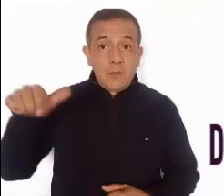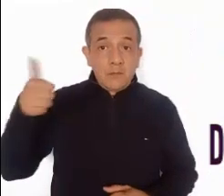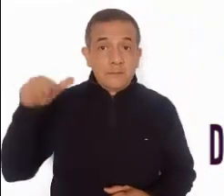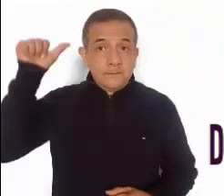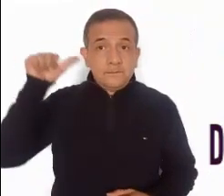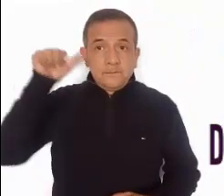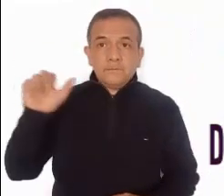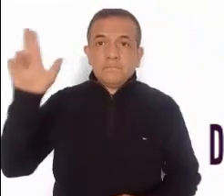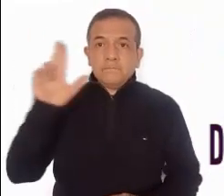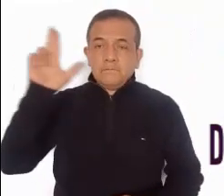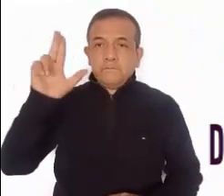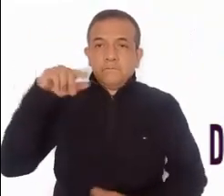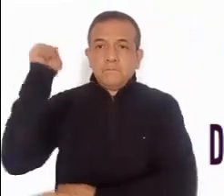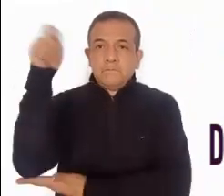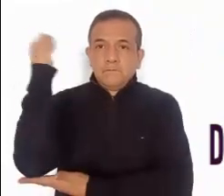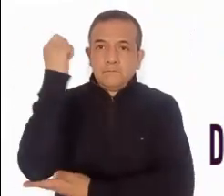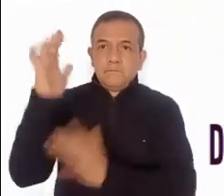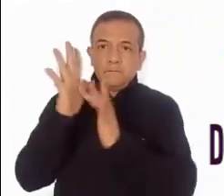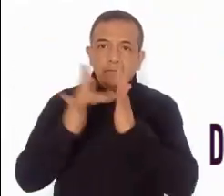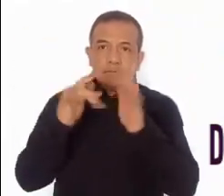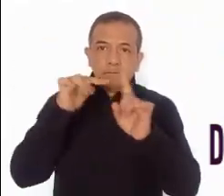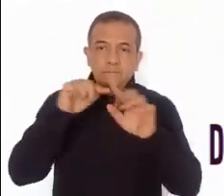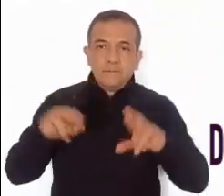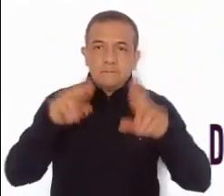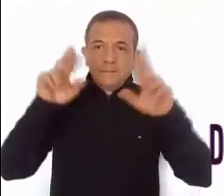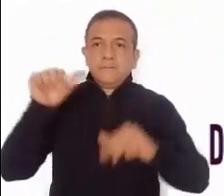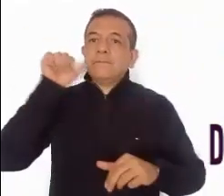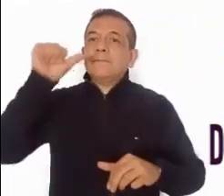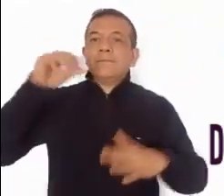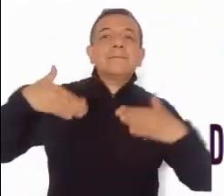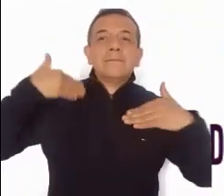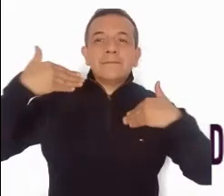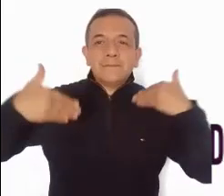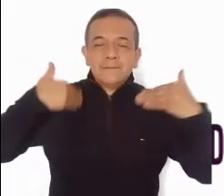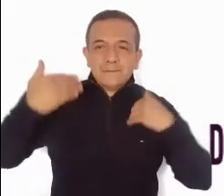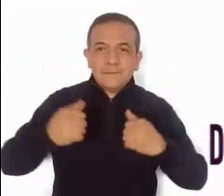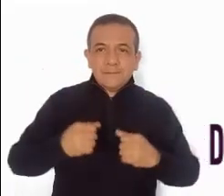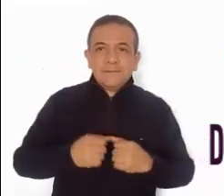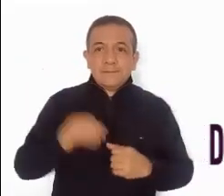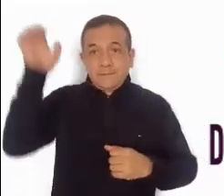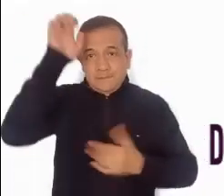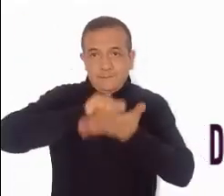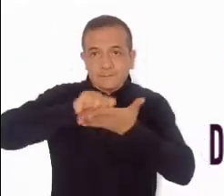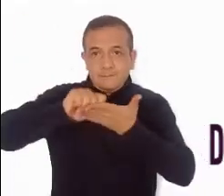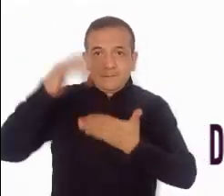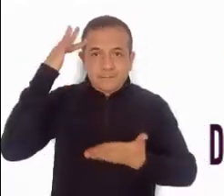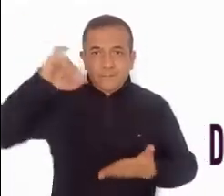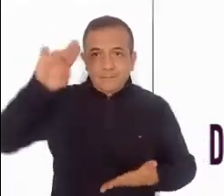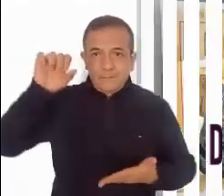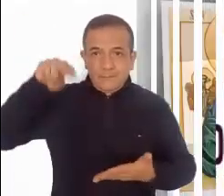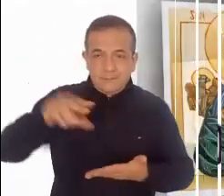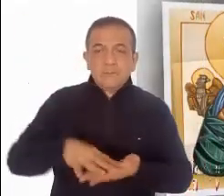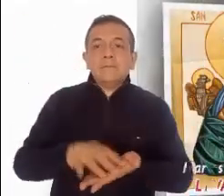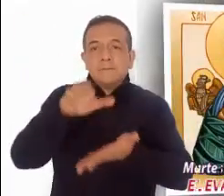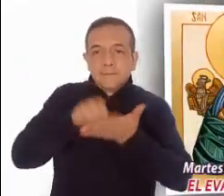11 de abril, martes de Pascua, resucitó, aleluya. Evangelio de San